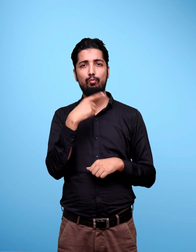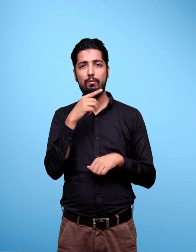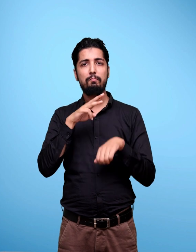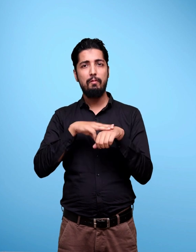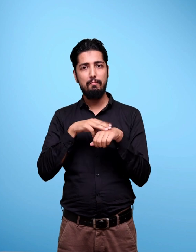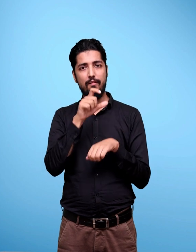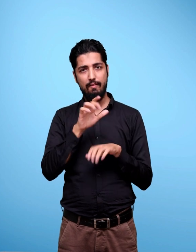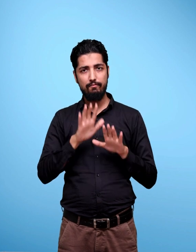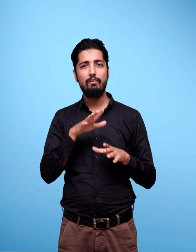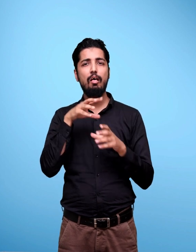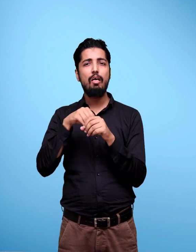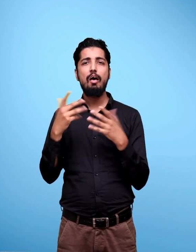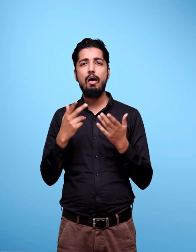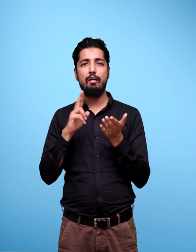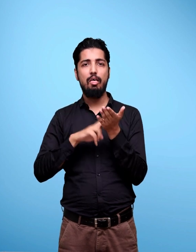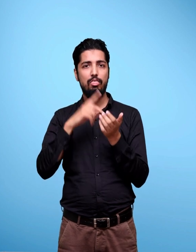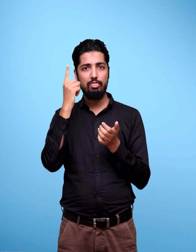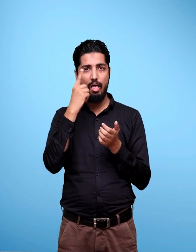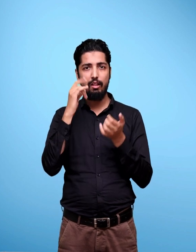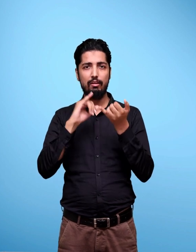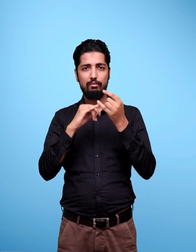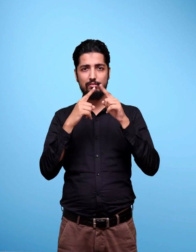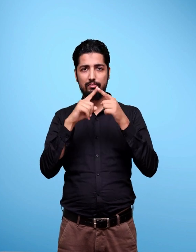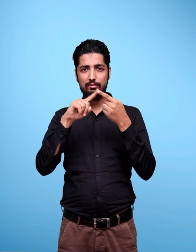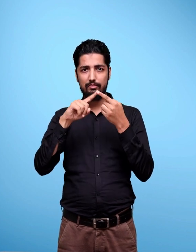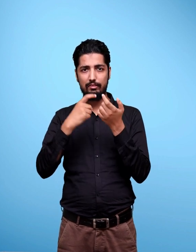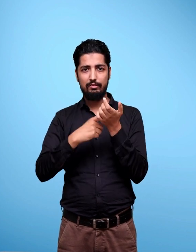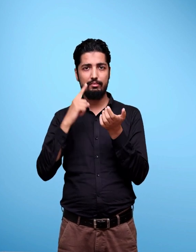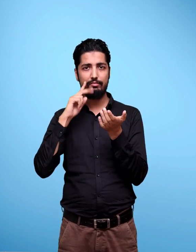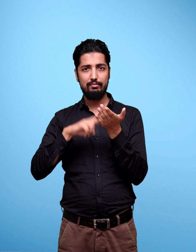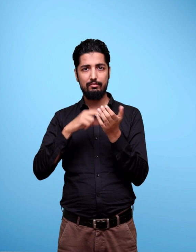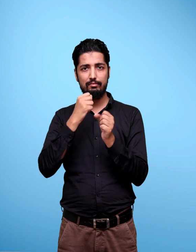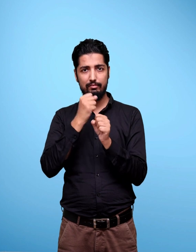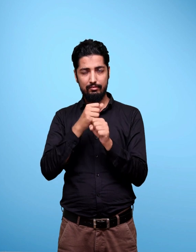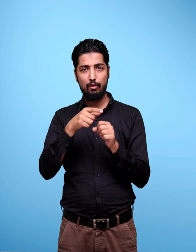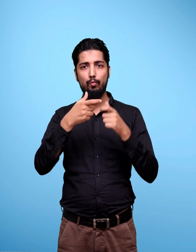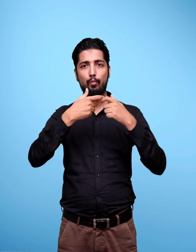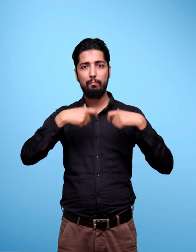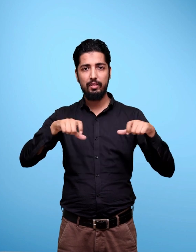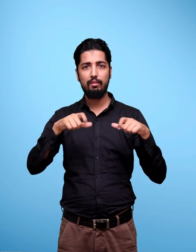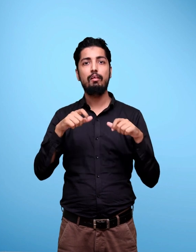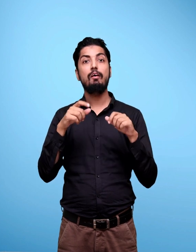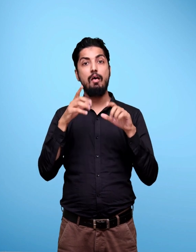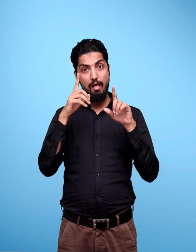Member National Steering Committee And Chairperson Mandate Group